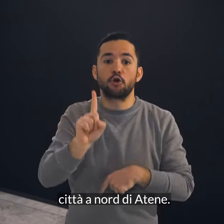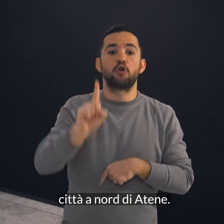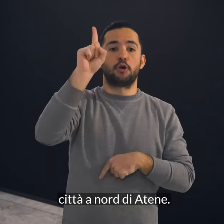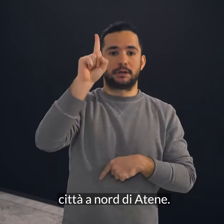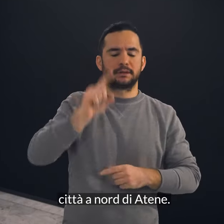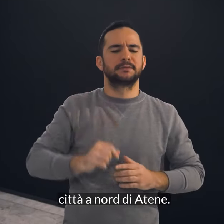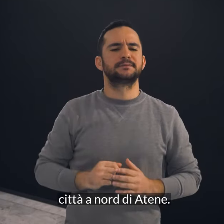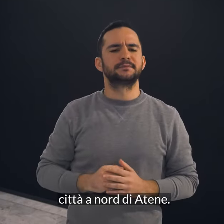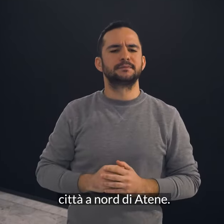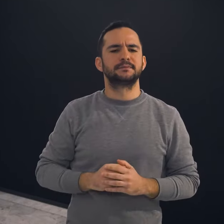Atene.